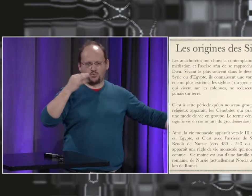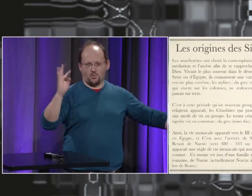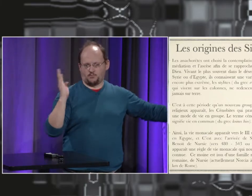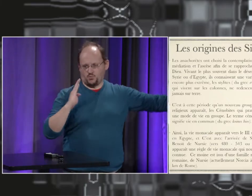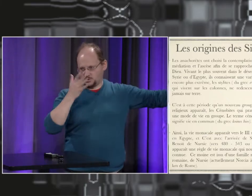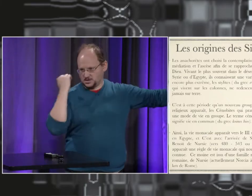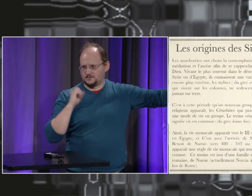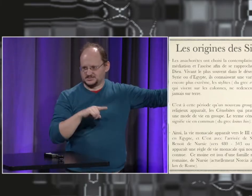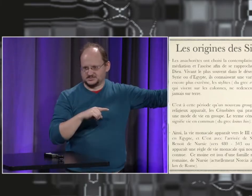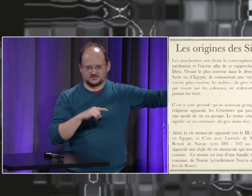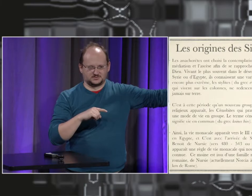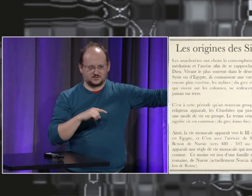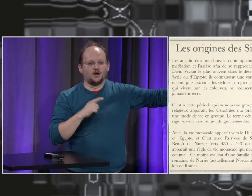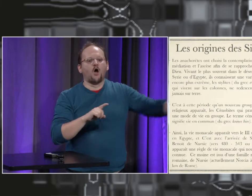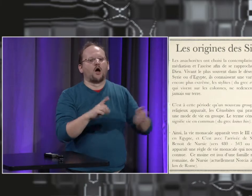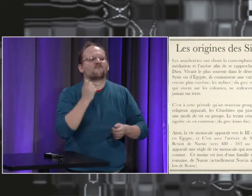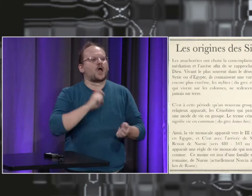dont l'un de ses fondateurs est donc Saint-Benoît,